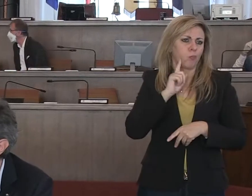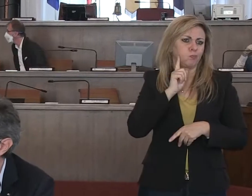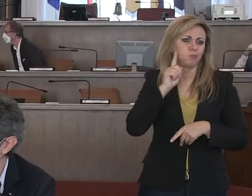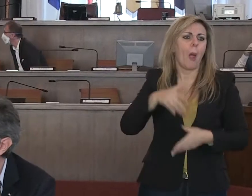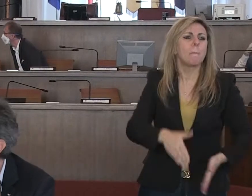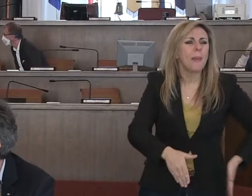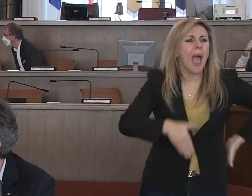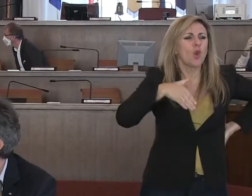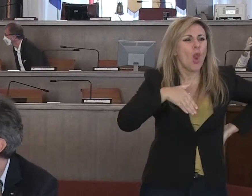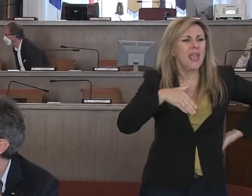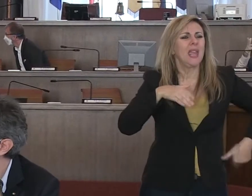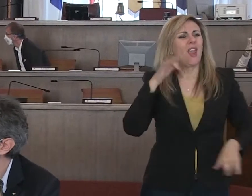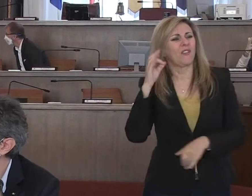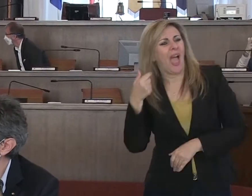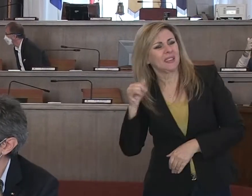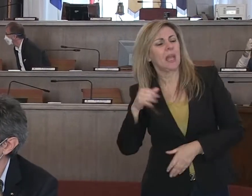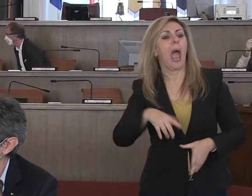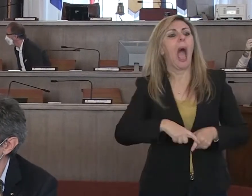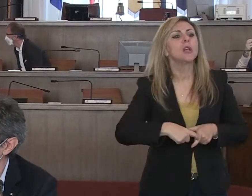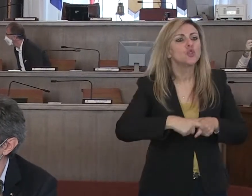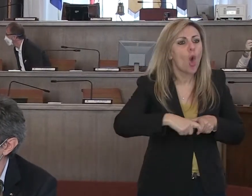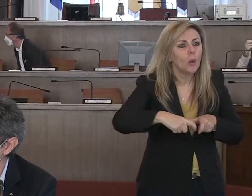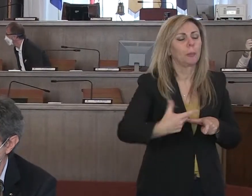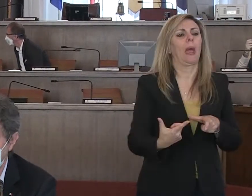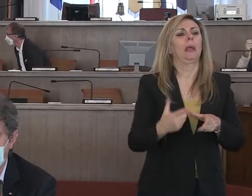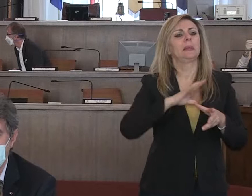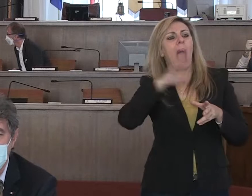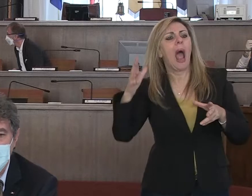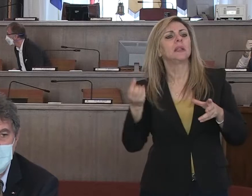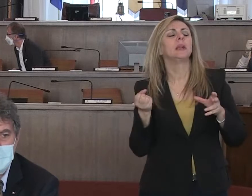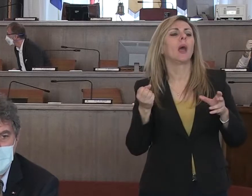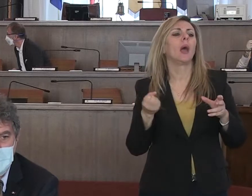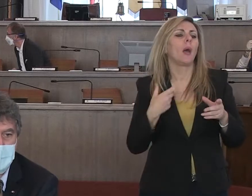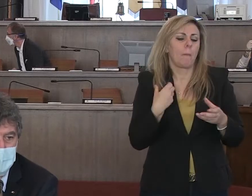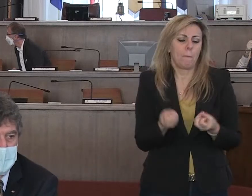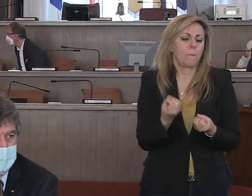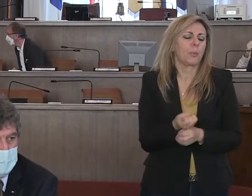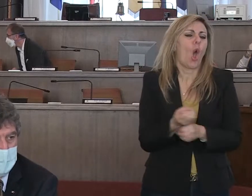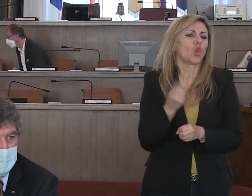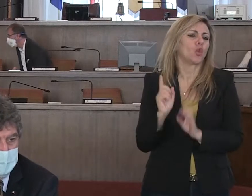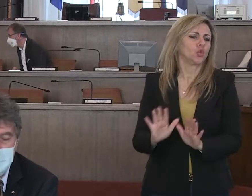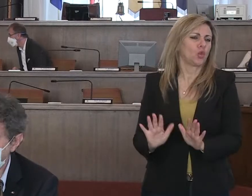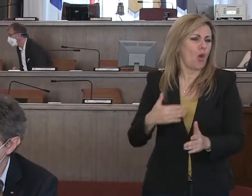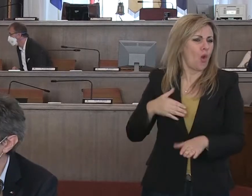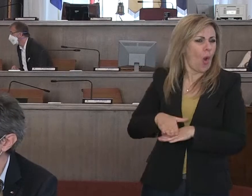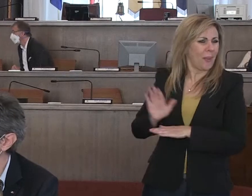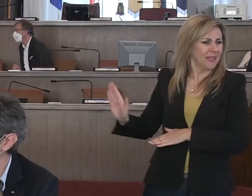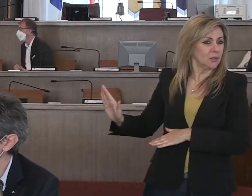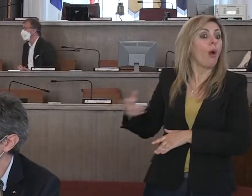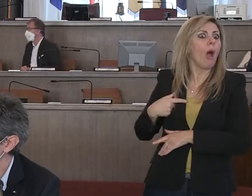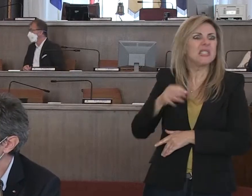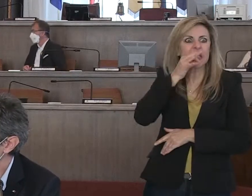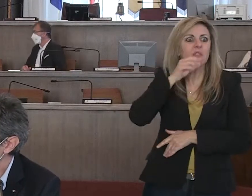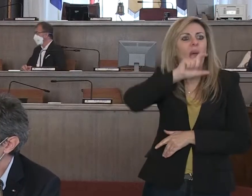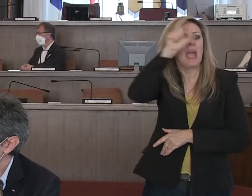pannolini, pannoloni, assorbenti e altri prodotti simili, e quindi una capacità, una filiera importante